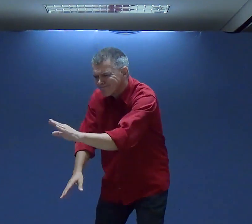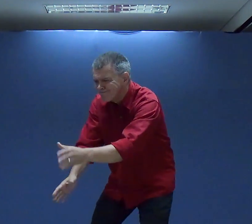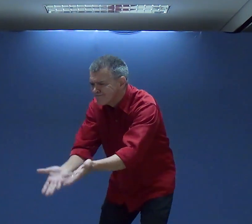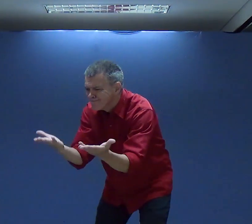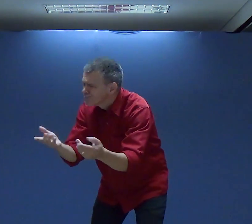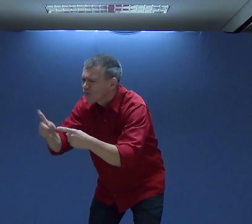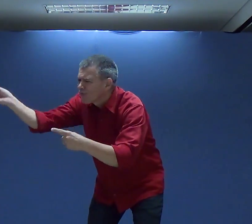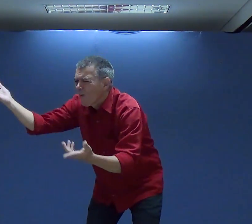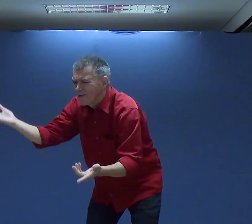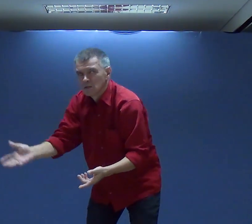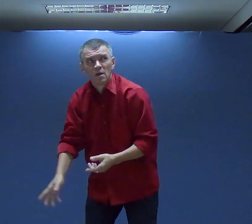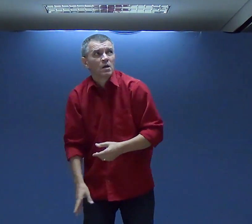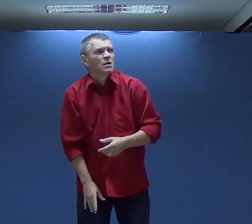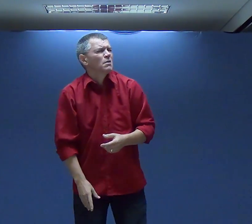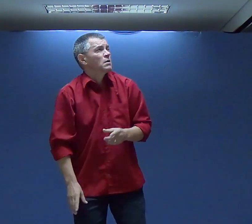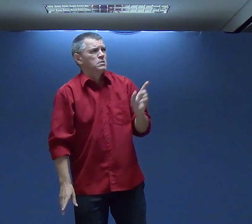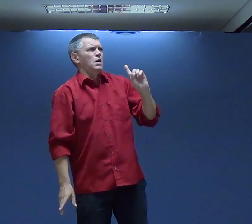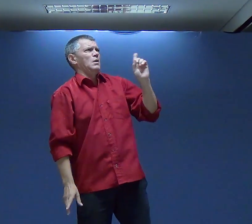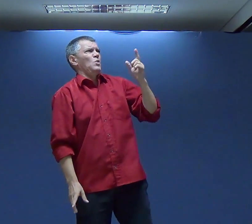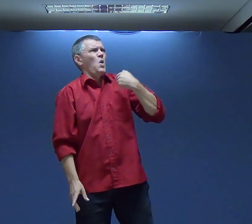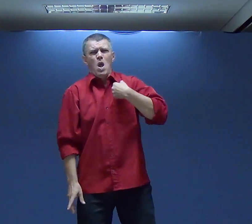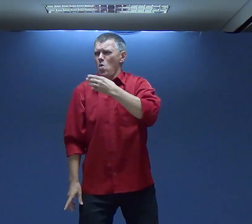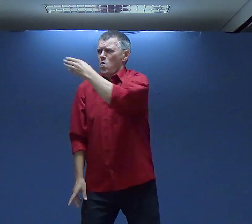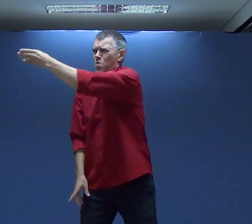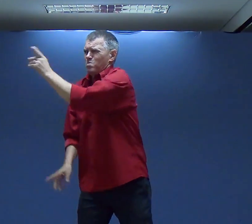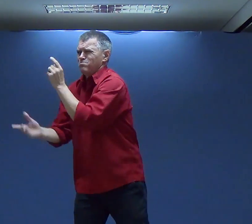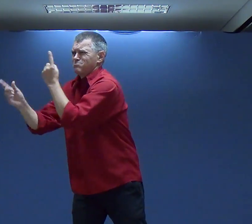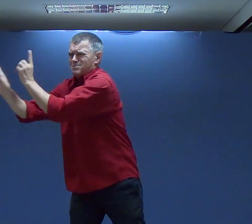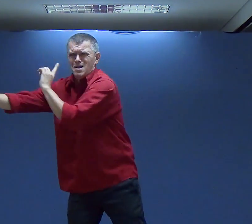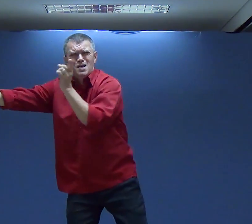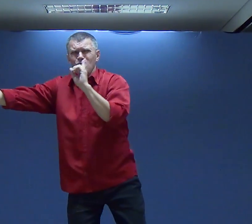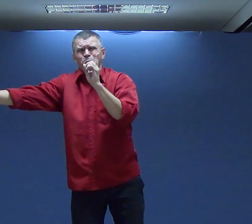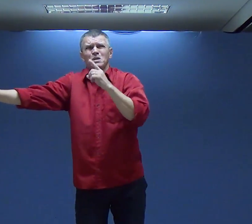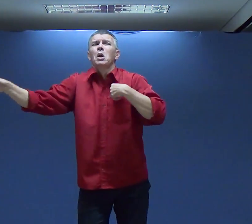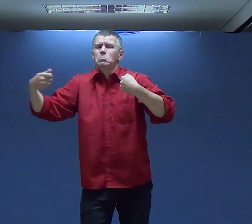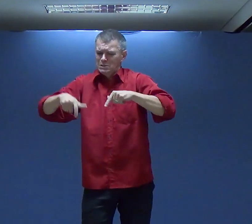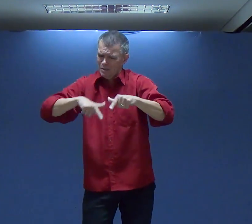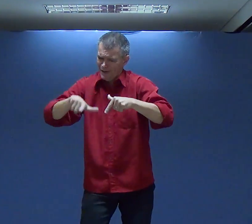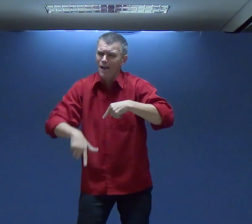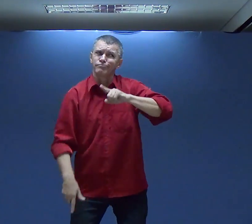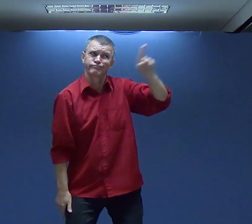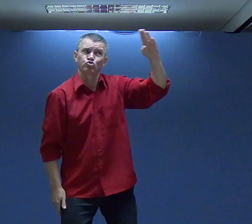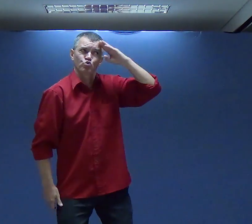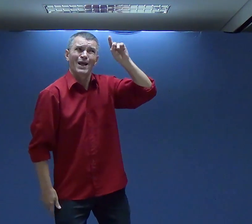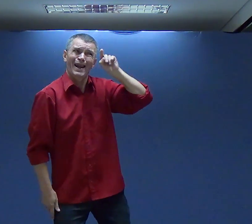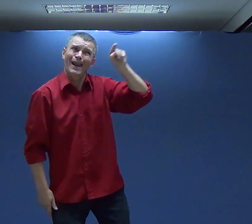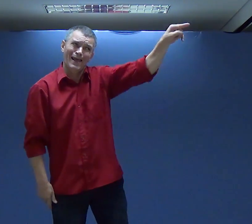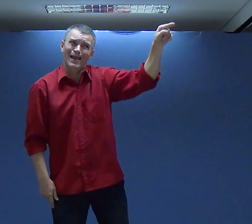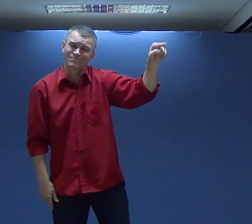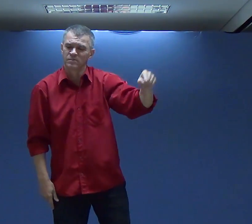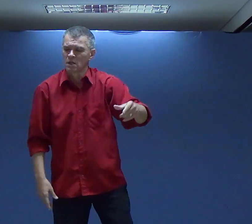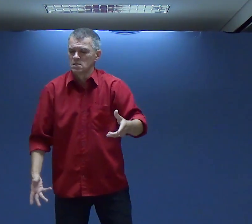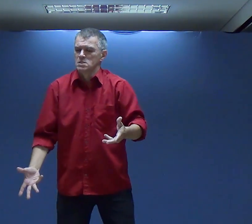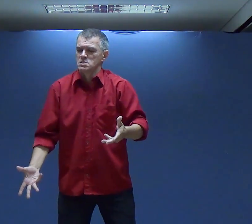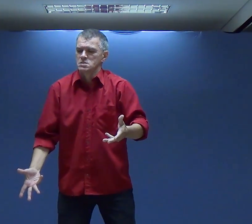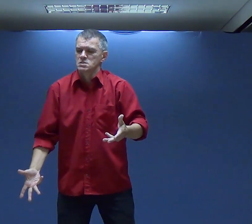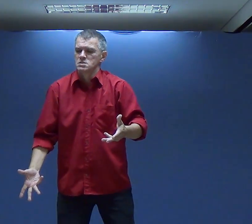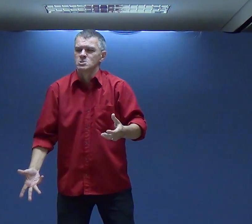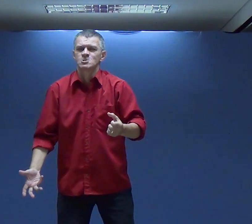Aquela Mulher Fala Não Ele não veio Não encontrou É Não